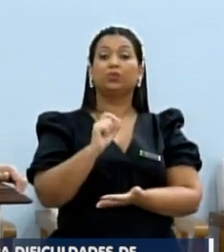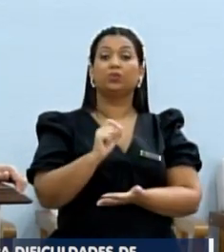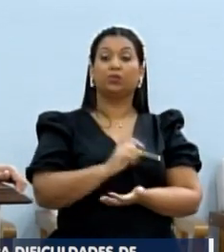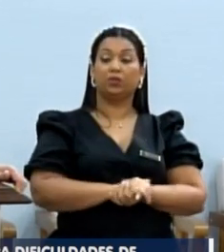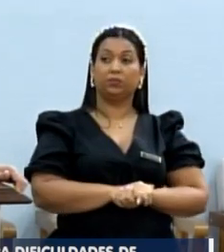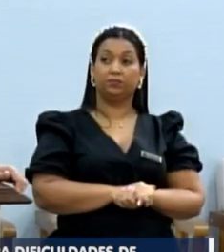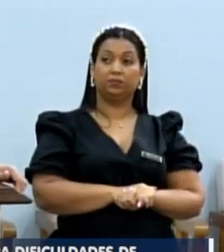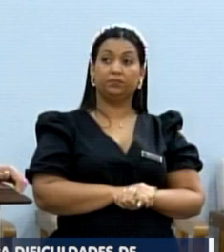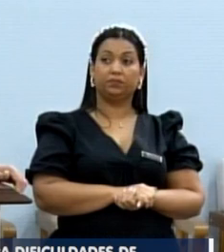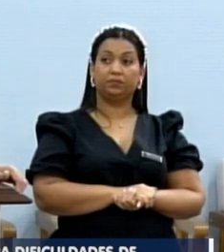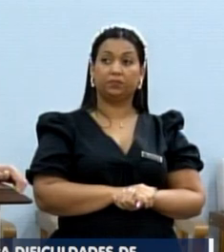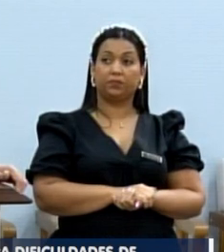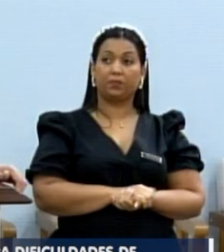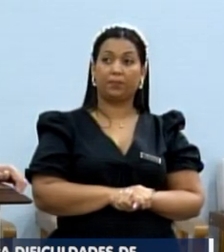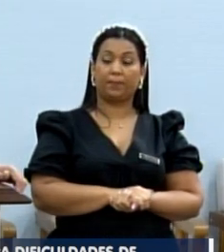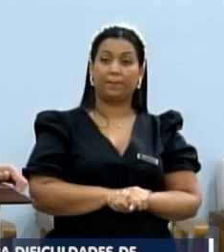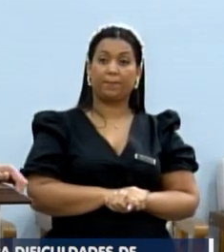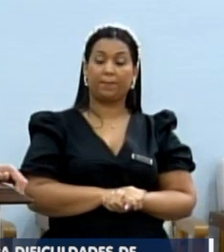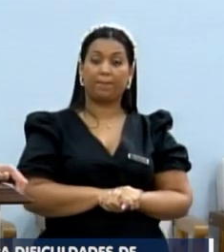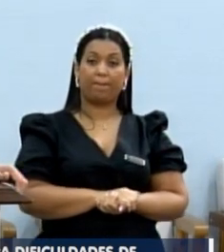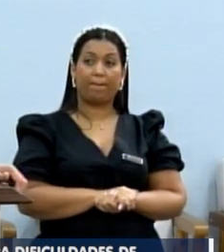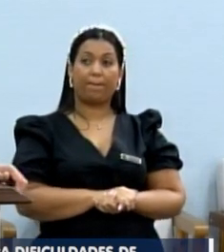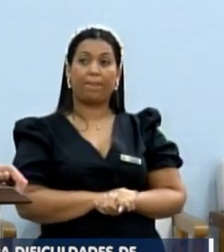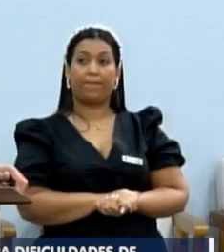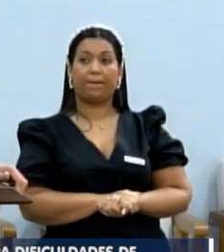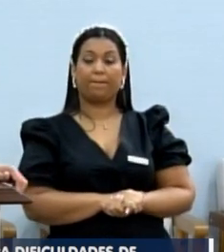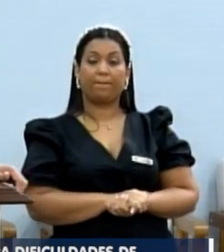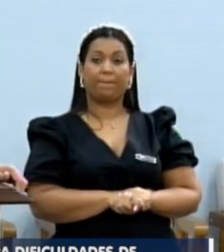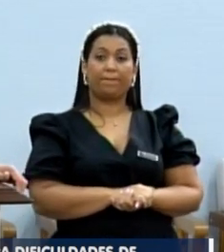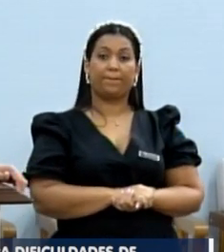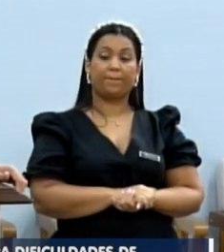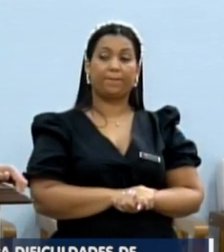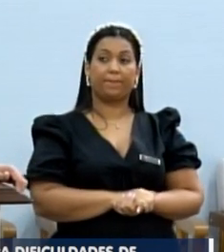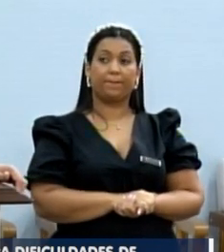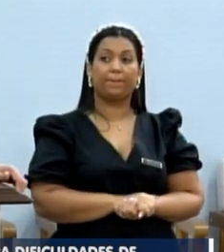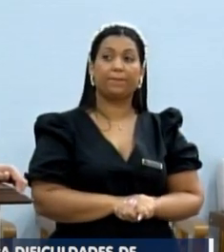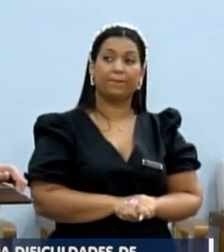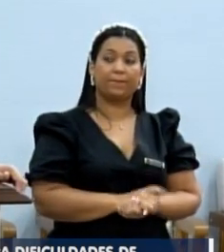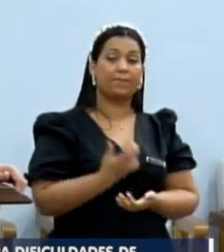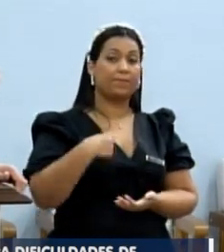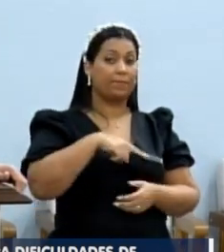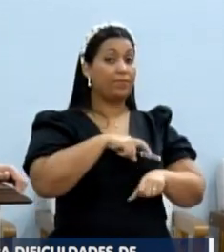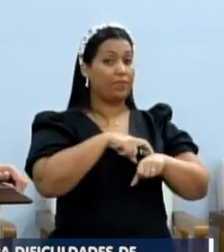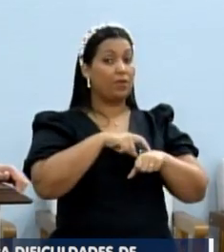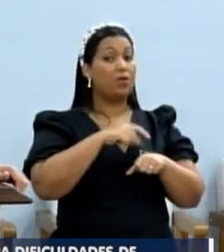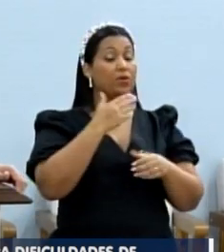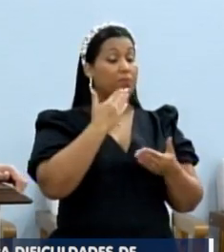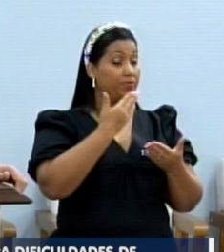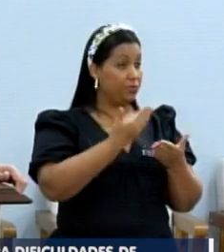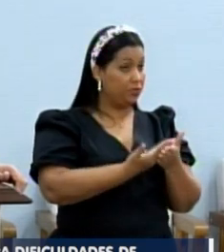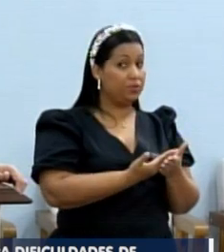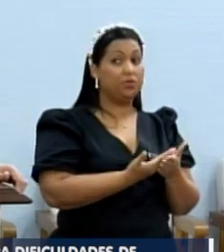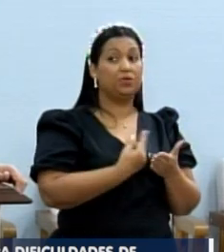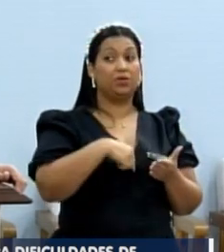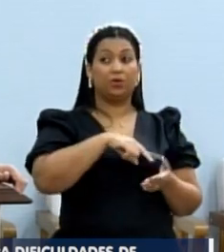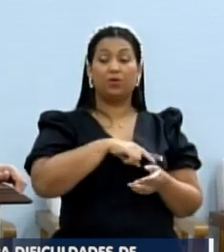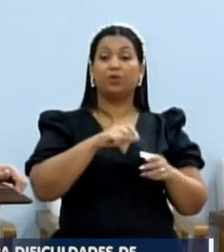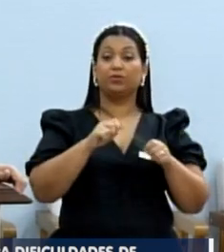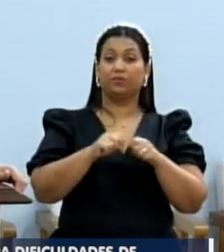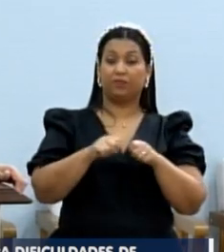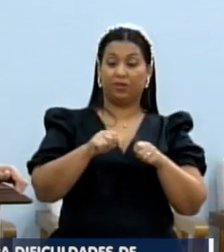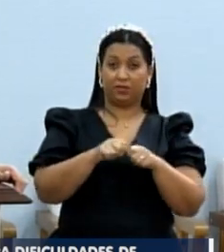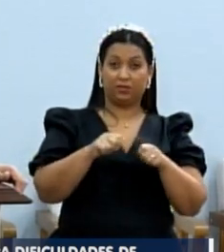Aí foram lá tapar os buracos. Então, na hora de pedir, a gente, né, faz a nossa,